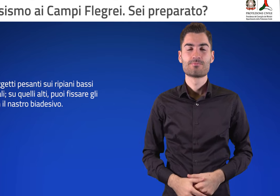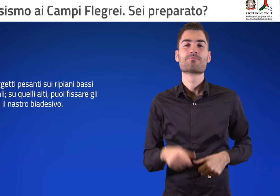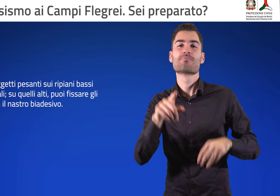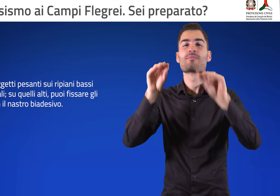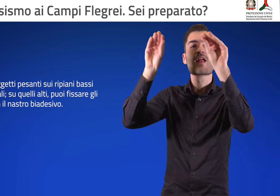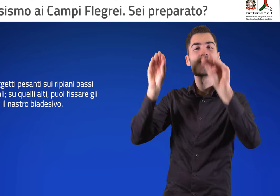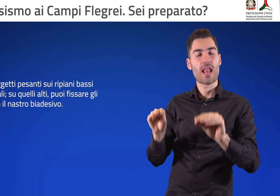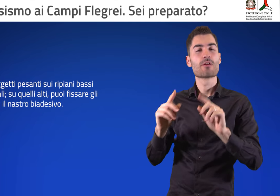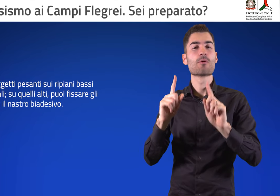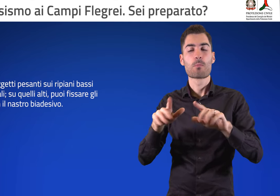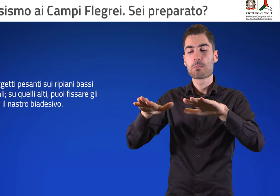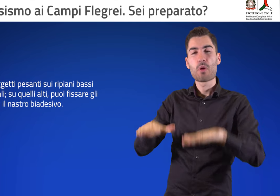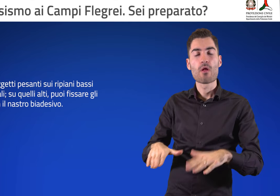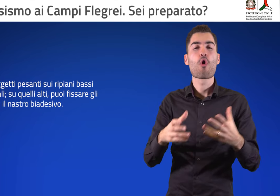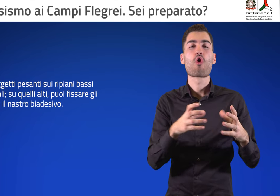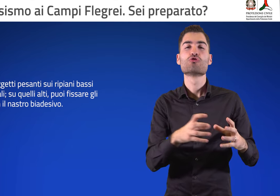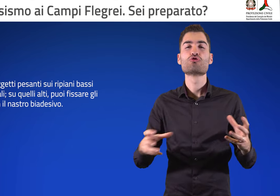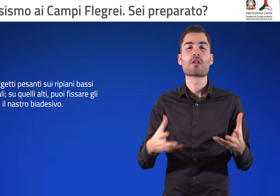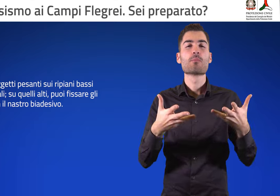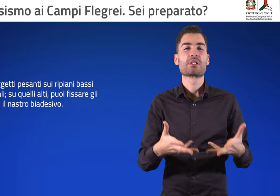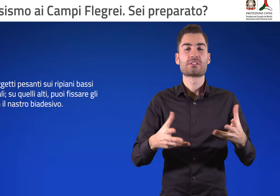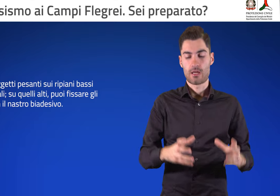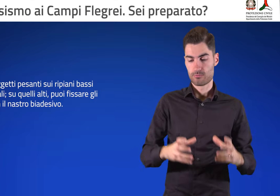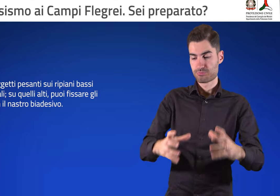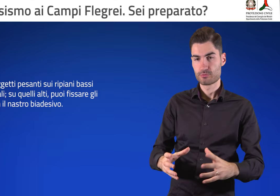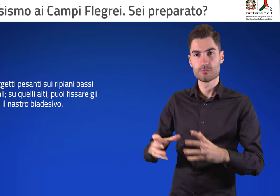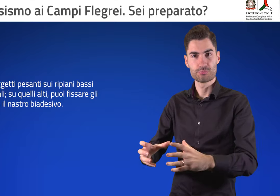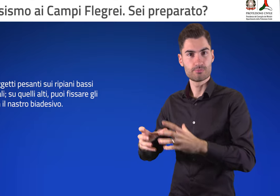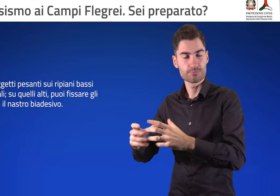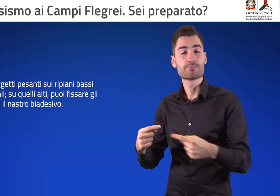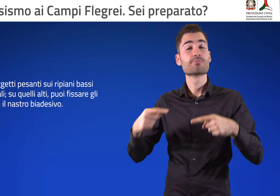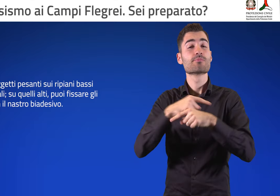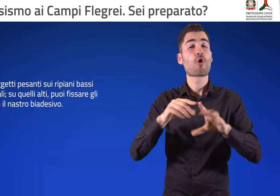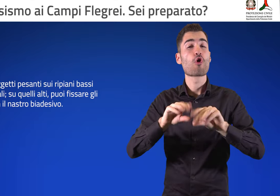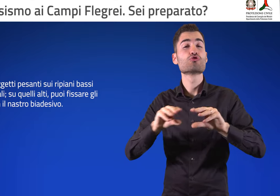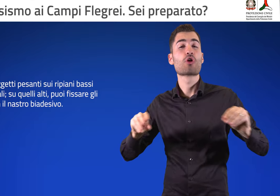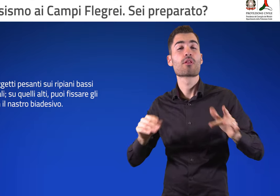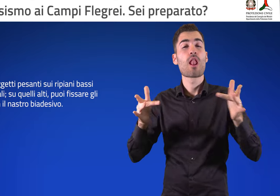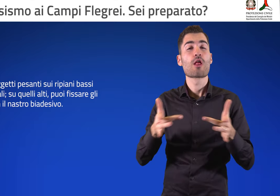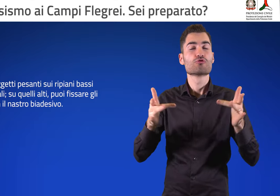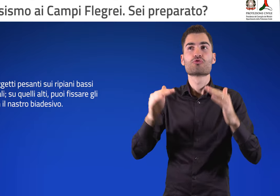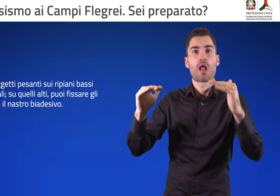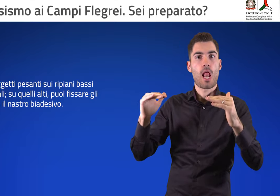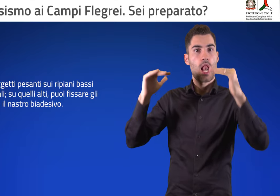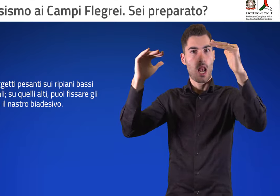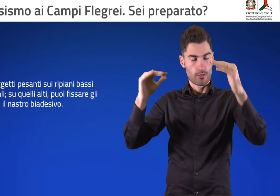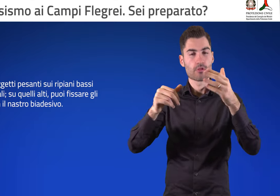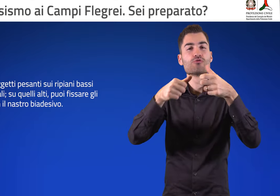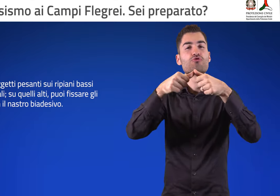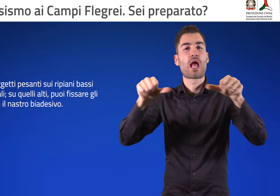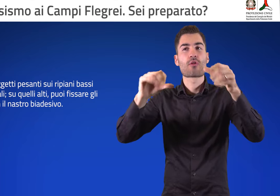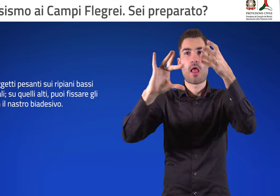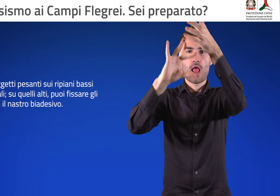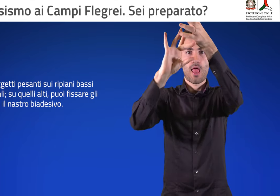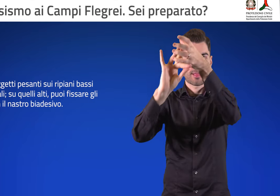Metti gli oggetti pesanti sui ripiani bassi degli scaffali. Su quelli alti puoi fissare gli oggetti con il